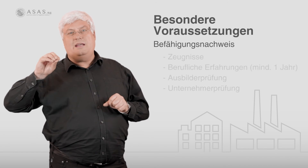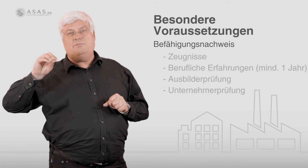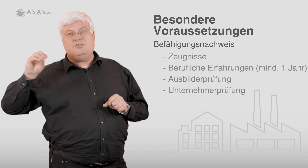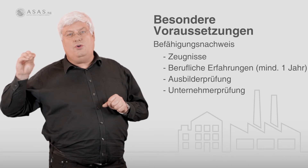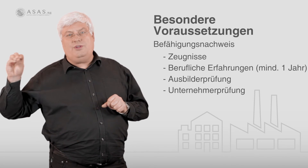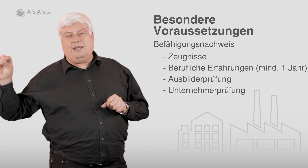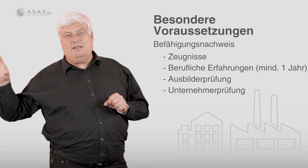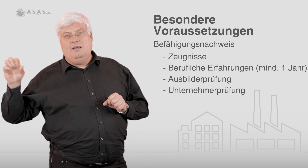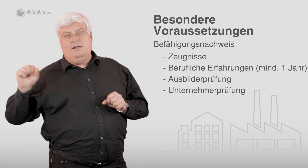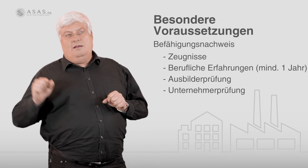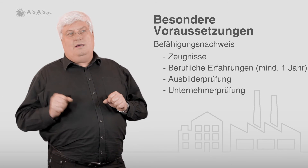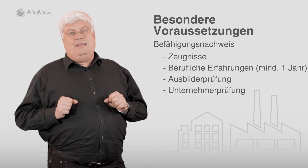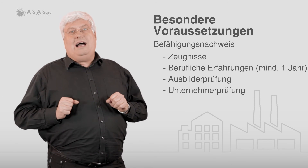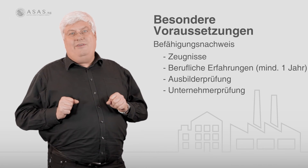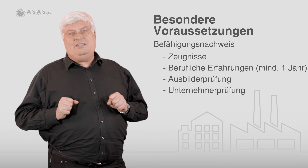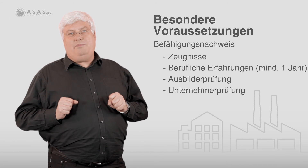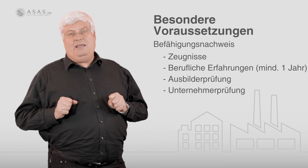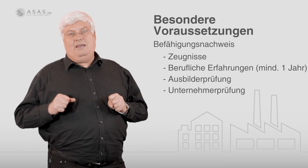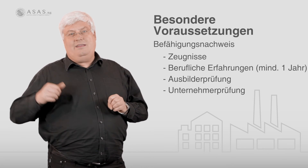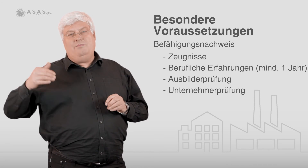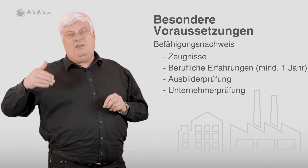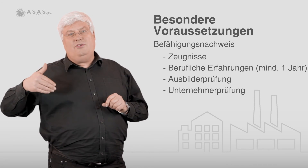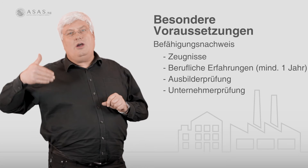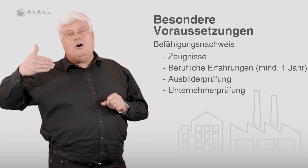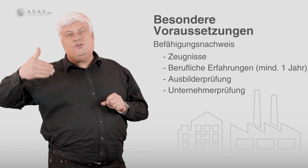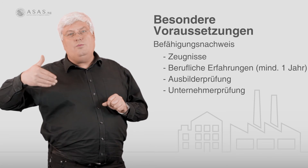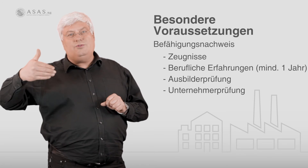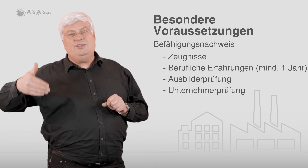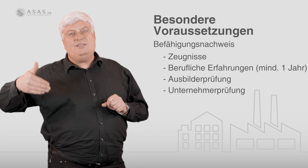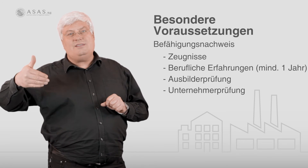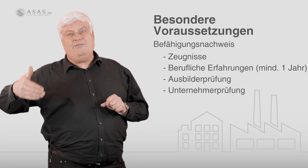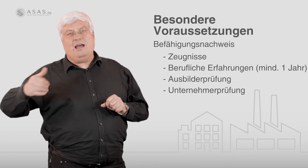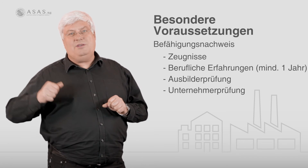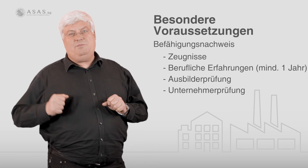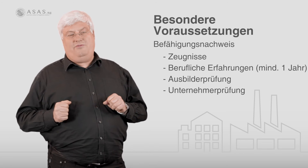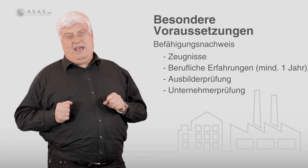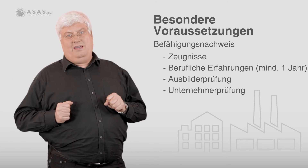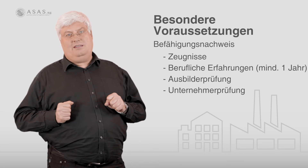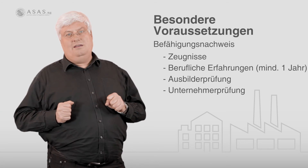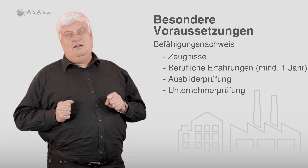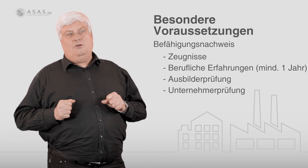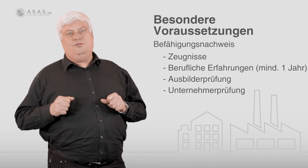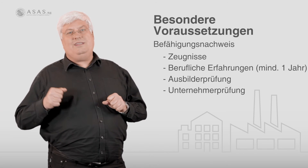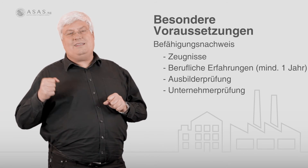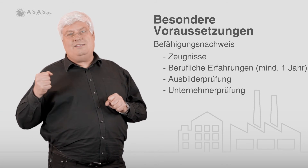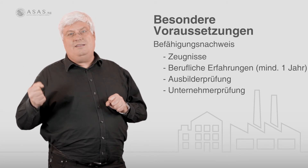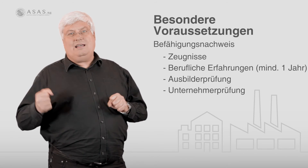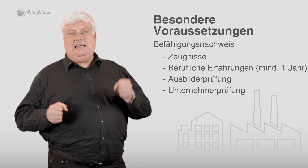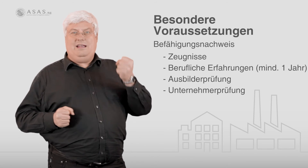einen besonderen Nachweis erbringen, der mich für die Ausübung dieses Gewerbes befähigt. Und das ist in der Regel eine